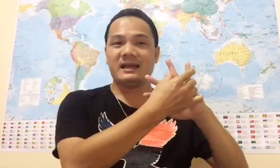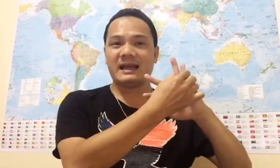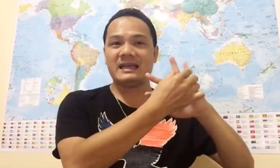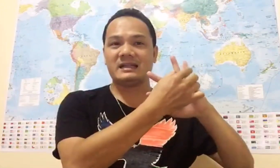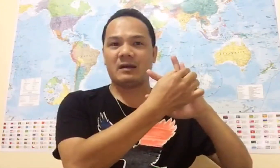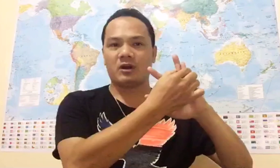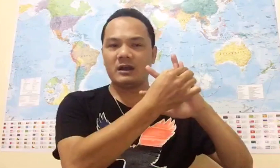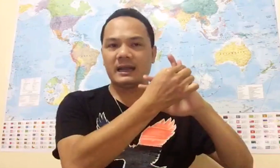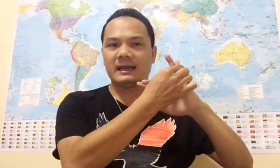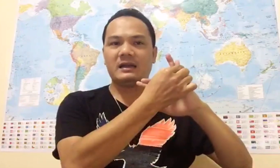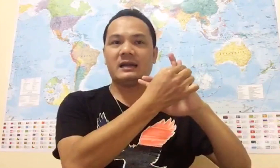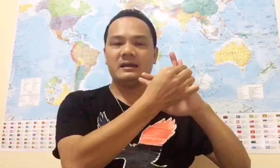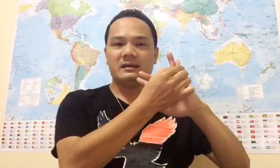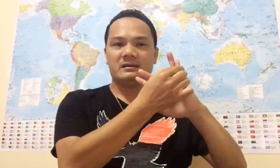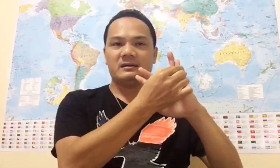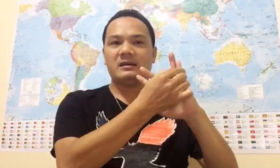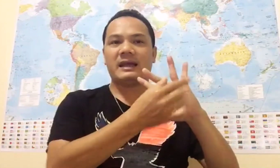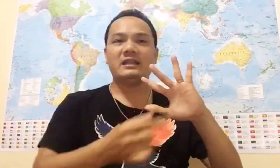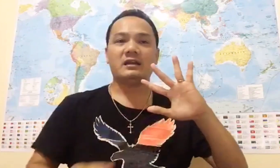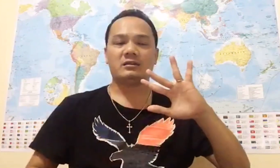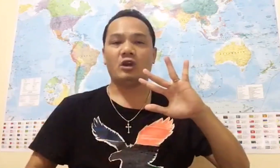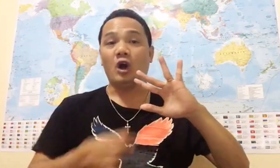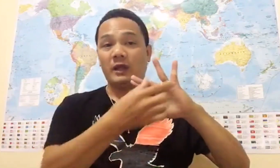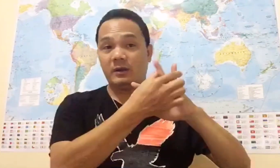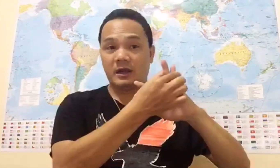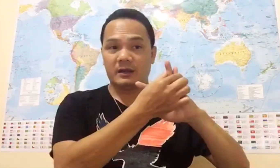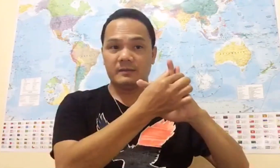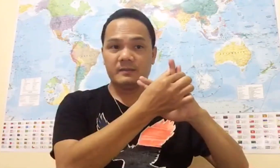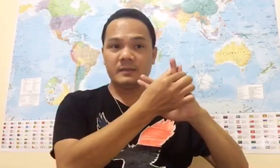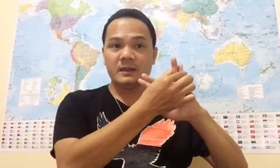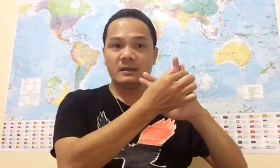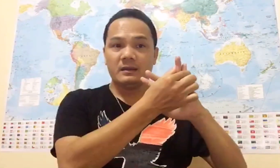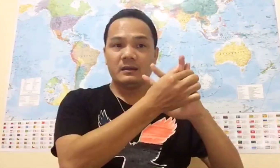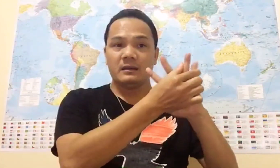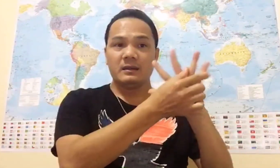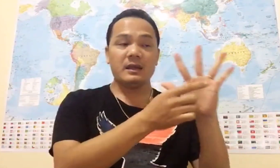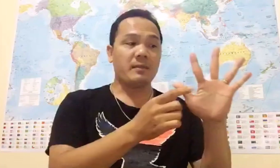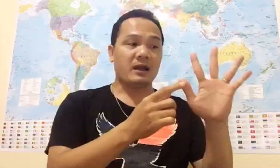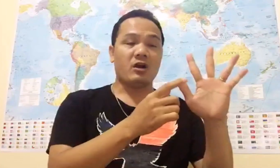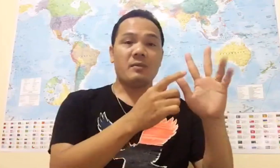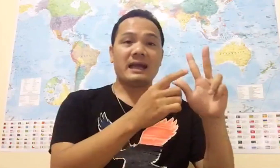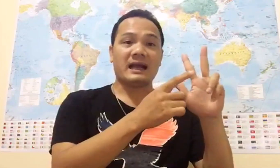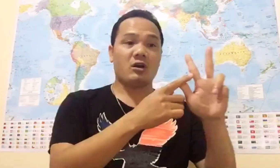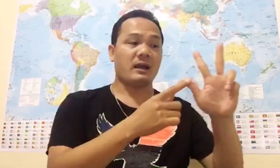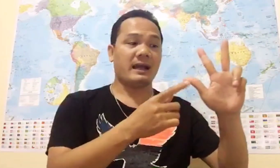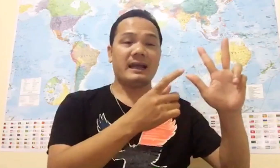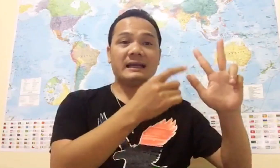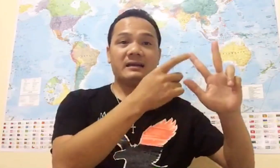Nga với thằng Tàu rõ ràng là Nó là 2 thế lực lộ liễu ở đó rồi Nhưng mà còn 3 thằng còn lại Anh thằng